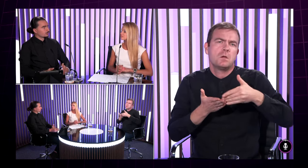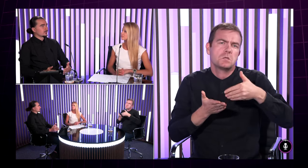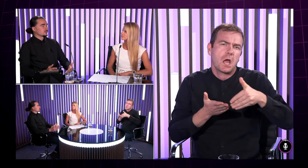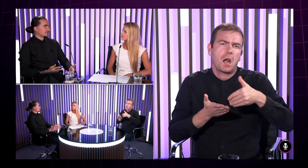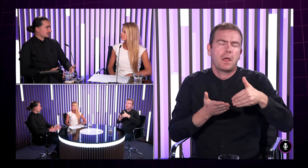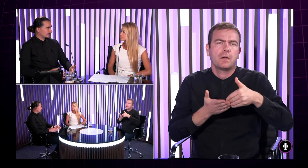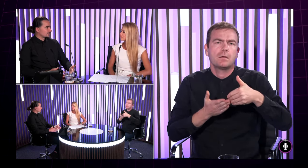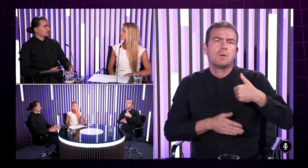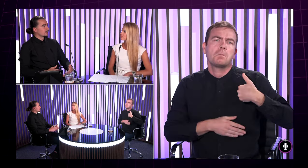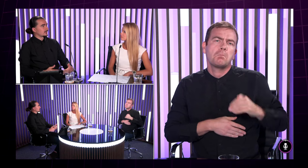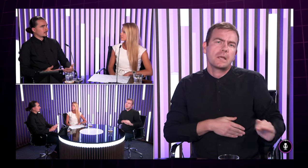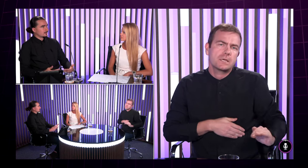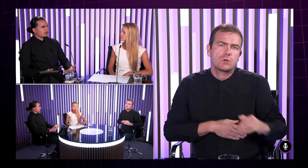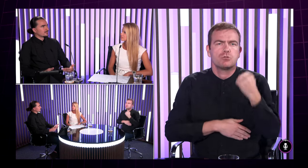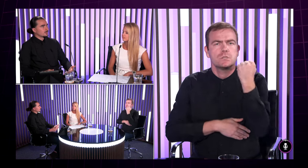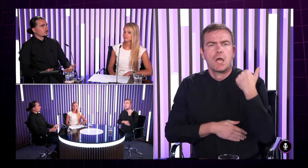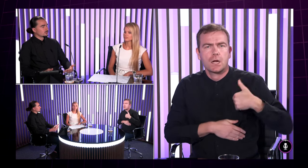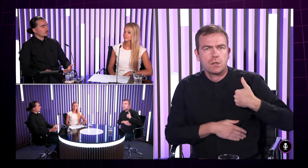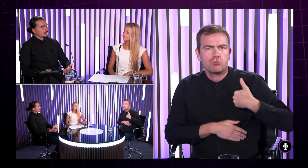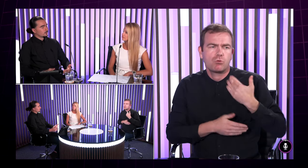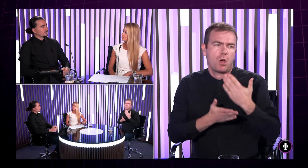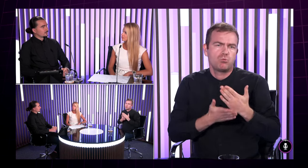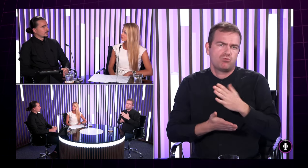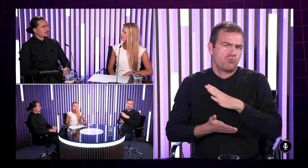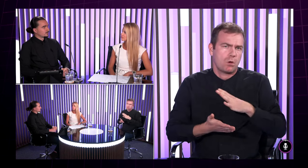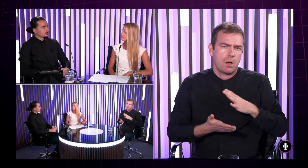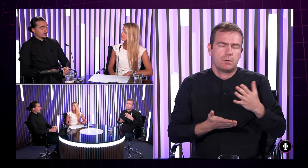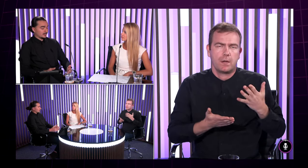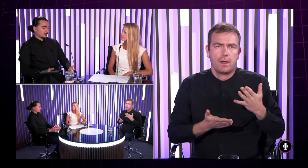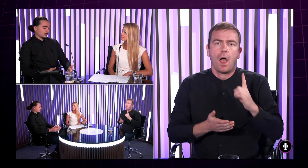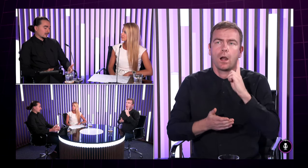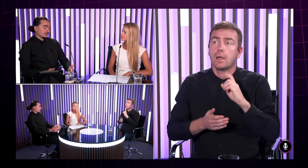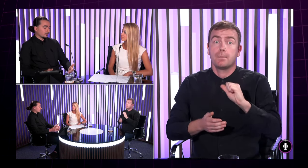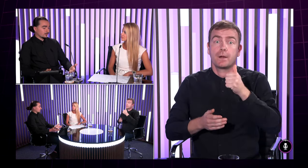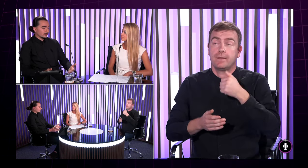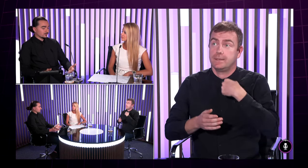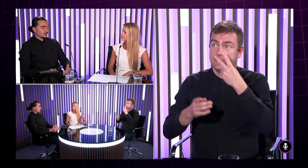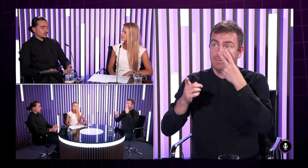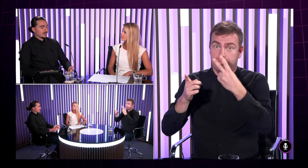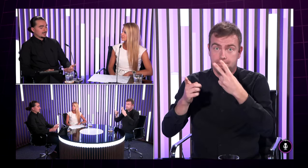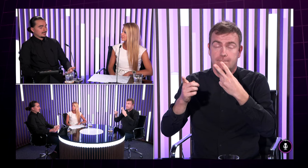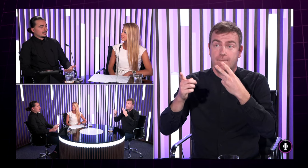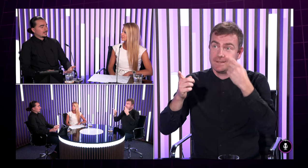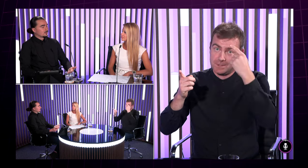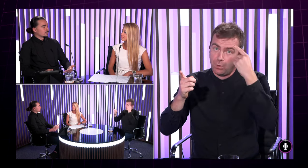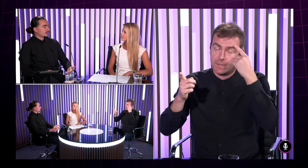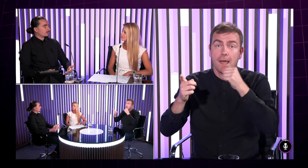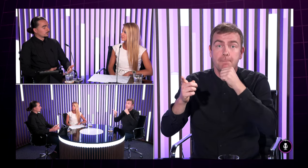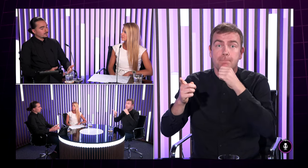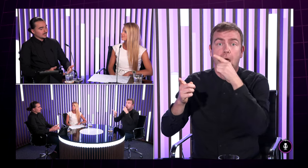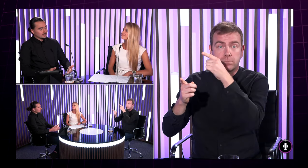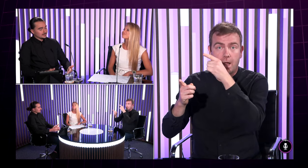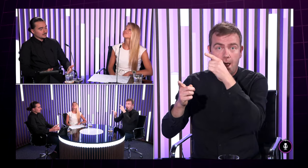materskej škole či už na základnej škole ale tým takým prvým impulzom bola teda moja babka a to tak aj my hovoríme u nás v rodine že ja tak rýchlo